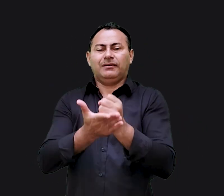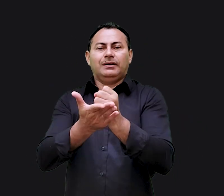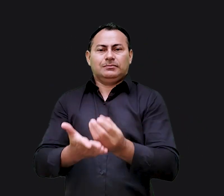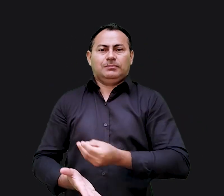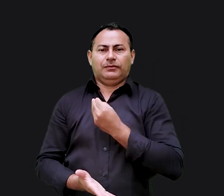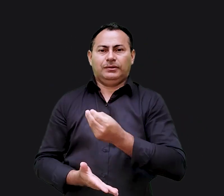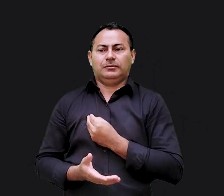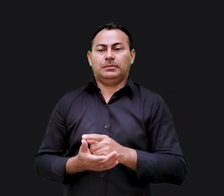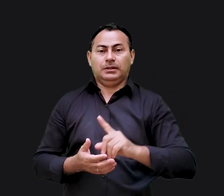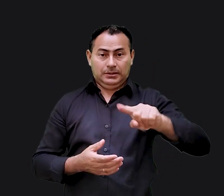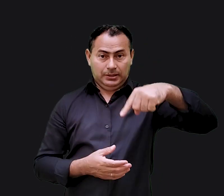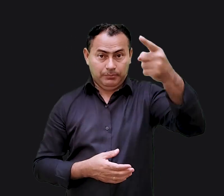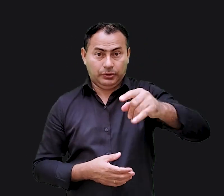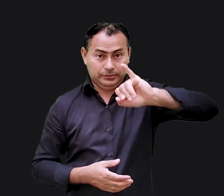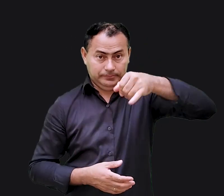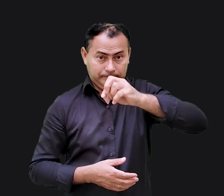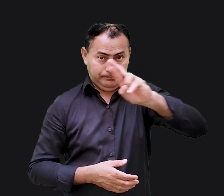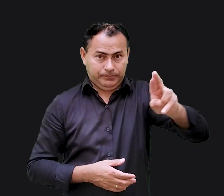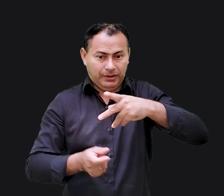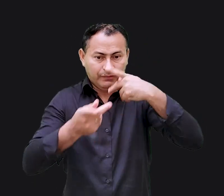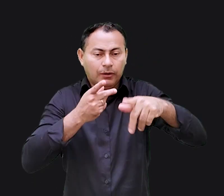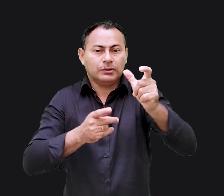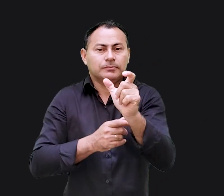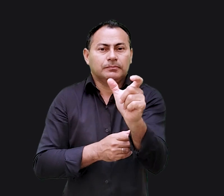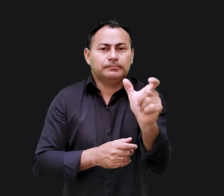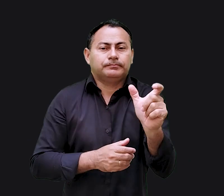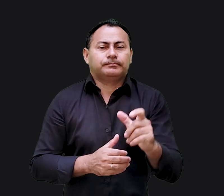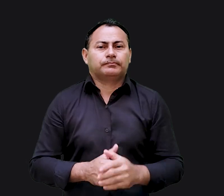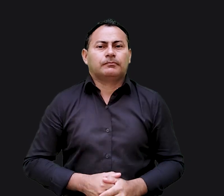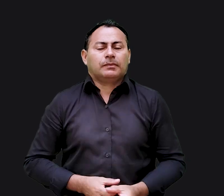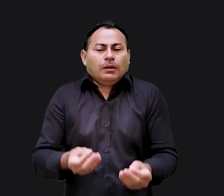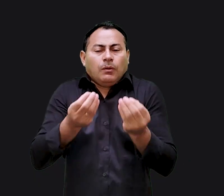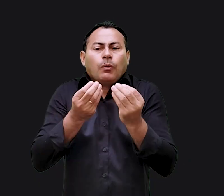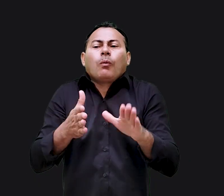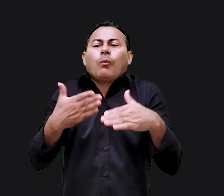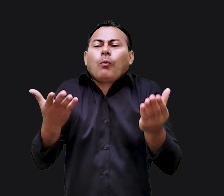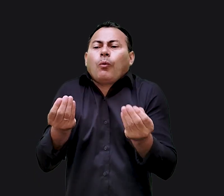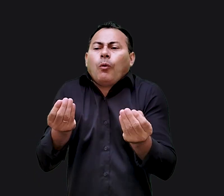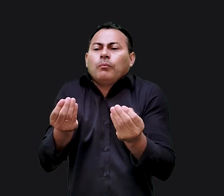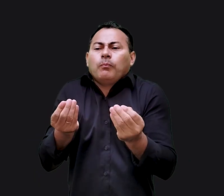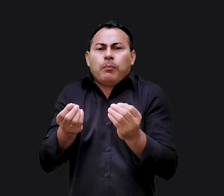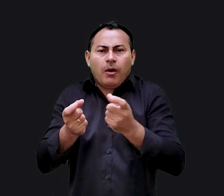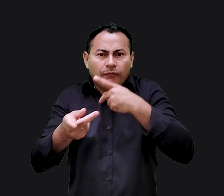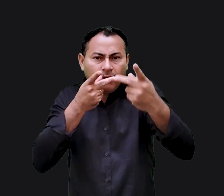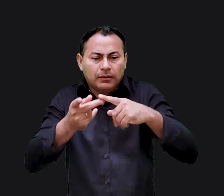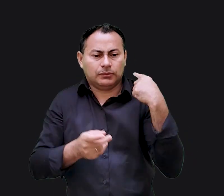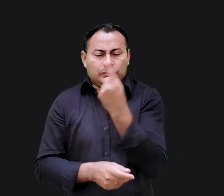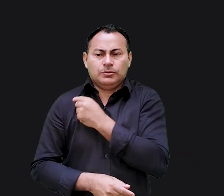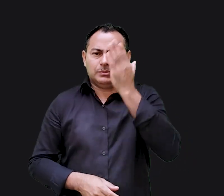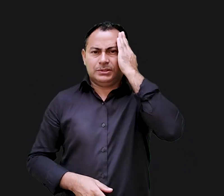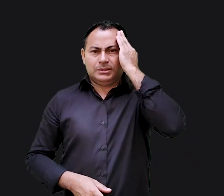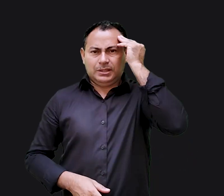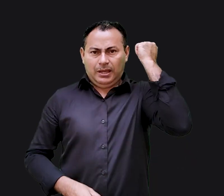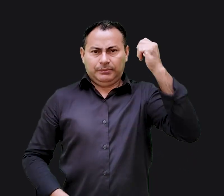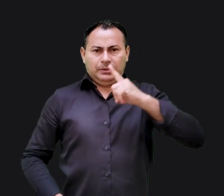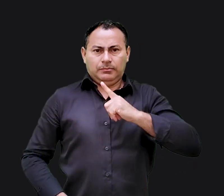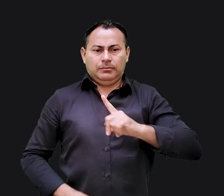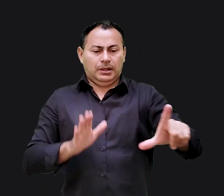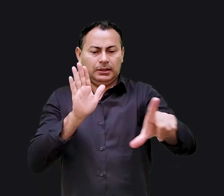nem conter água mais adiante ele coloca a mesma coisa com outras palavras como vocês podem dizer somos sábios pois